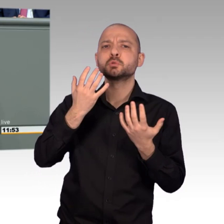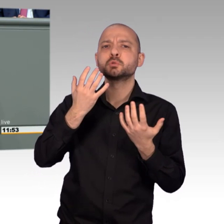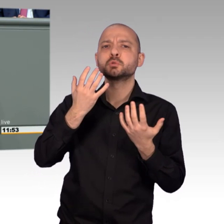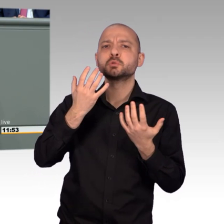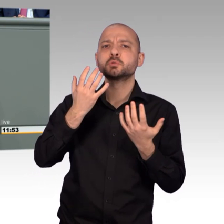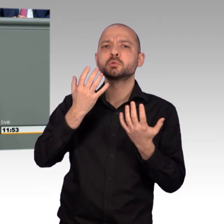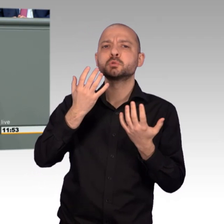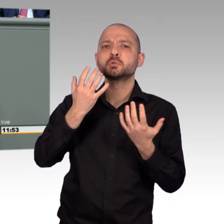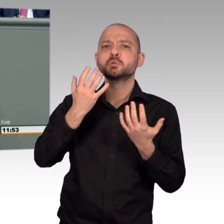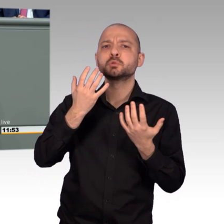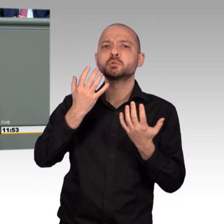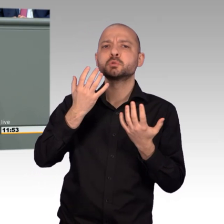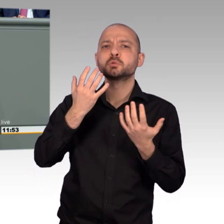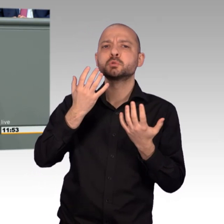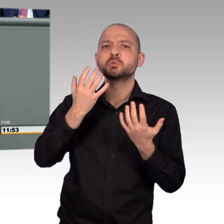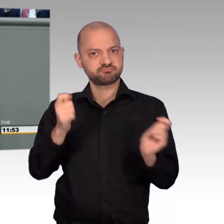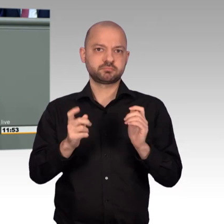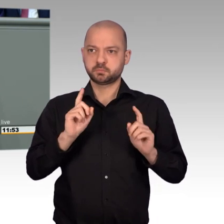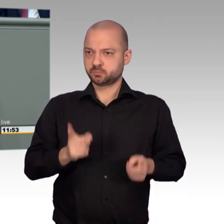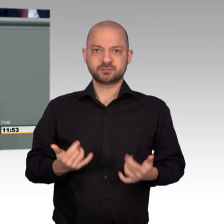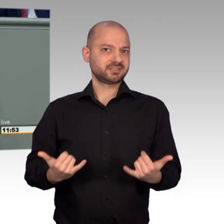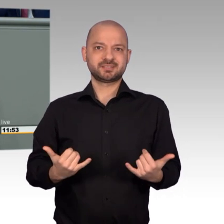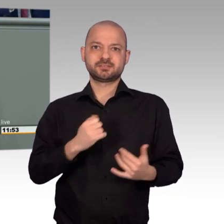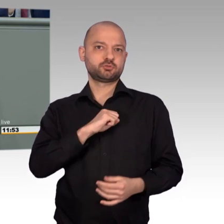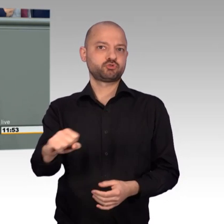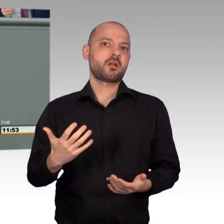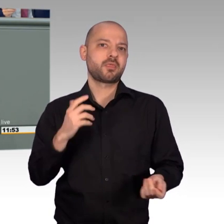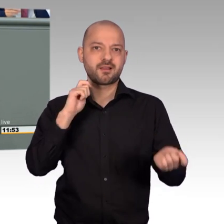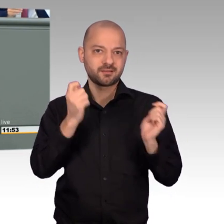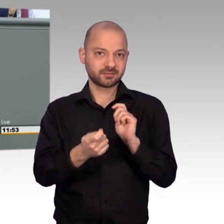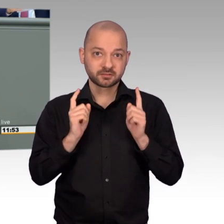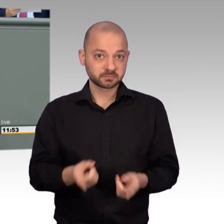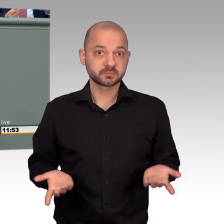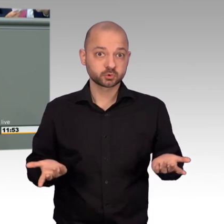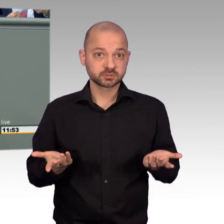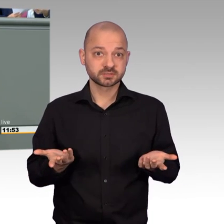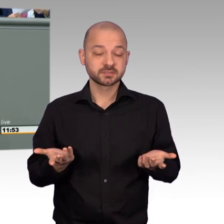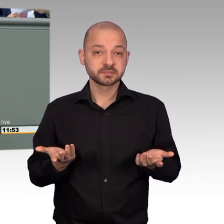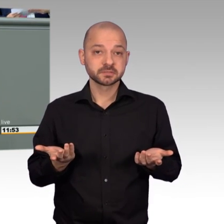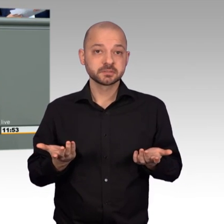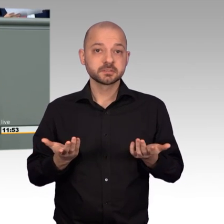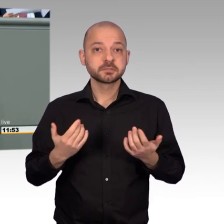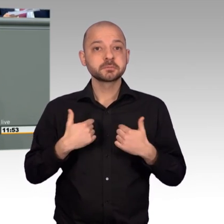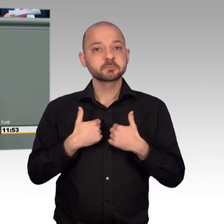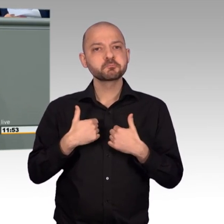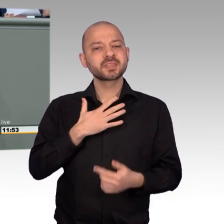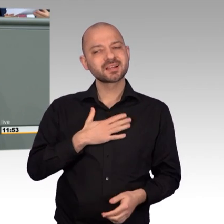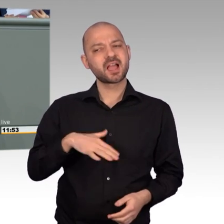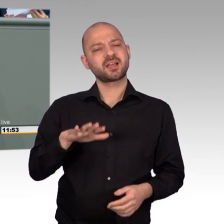Freie das ist wirklich eine gute Nachricht, dass sowohl im Irak als auch in Syrien die Terrorschärgen